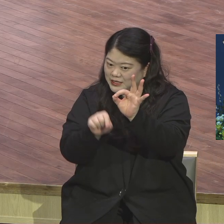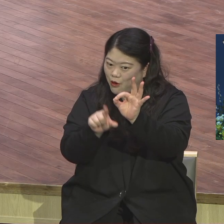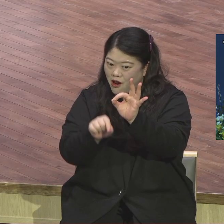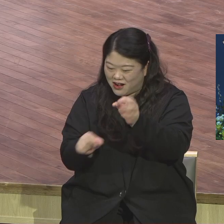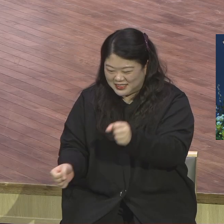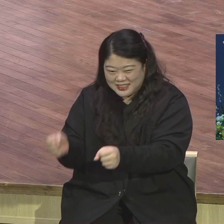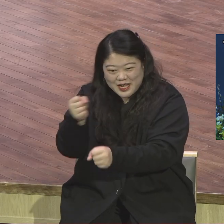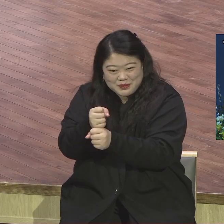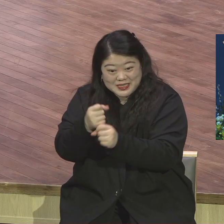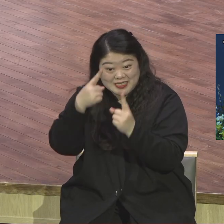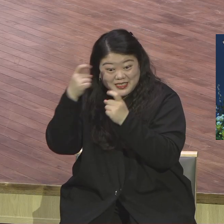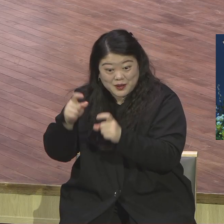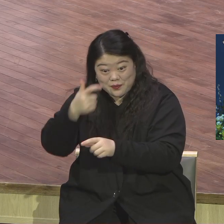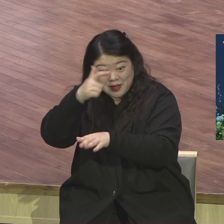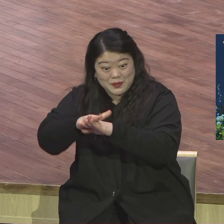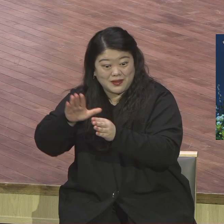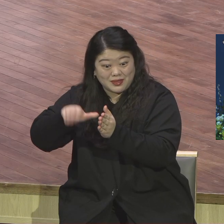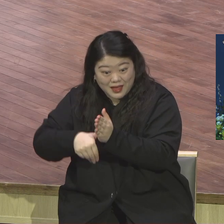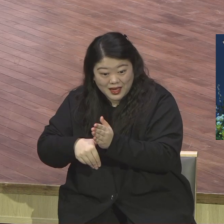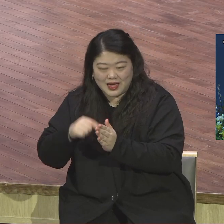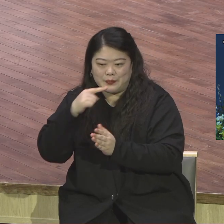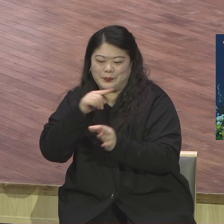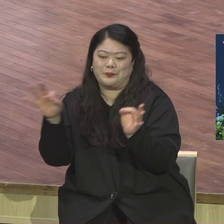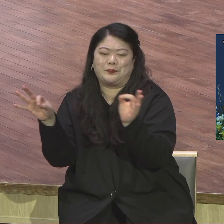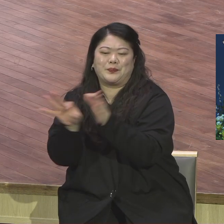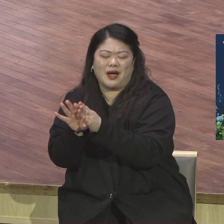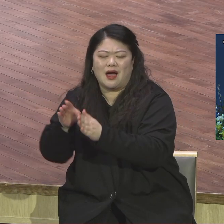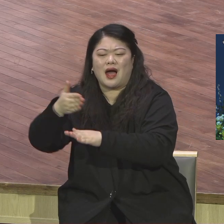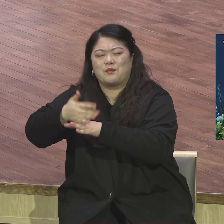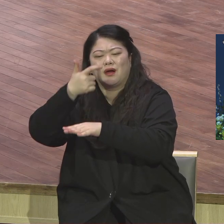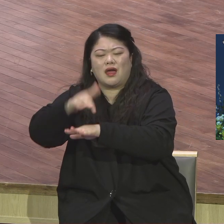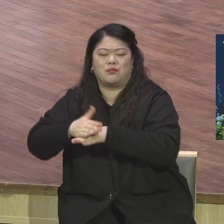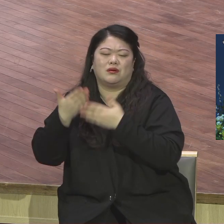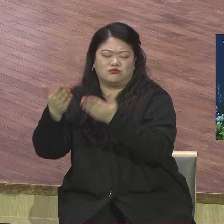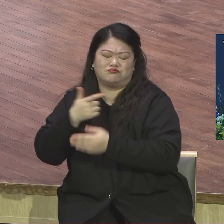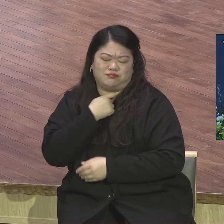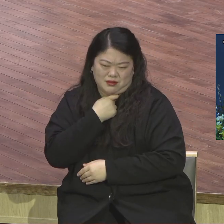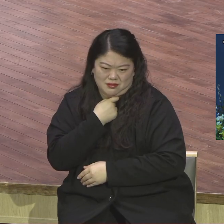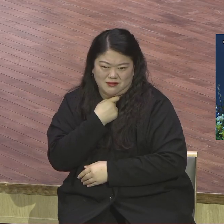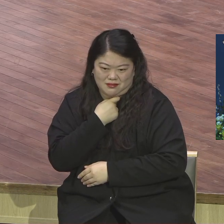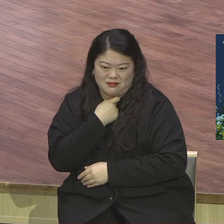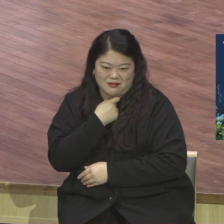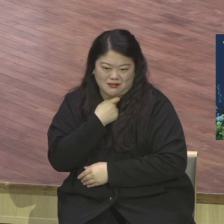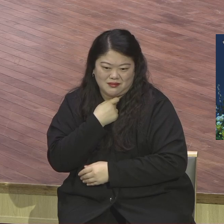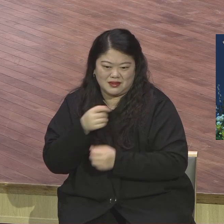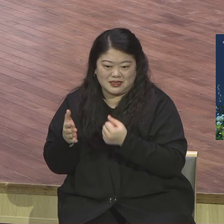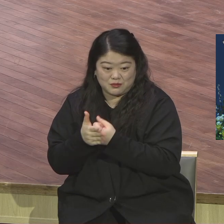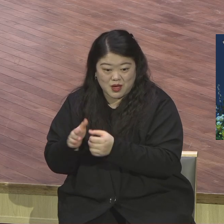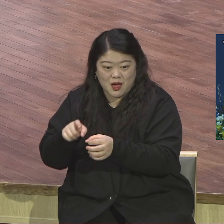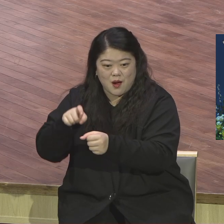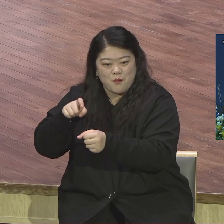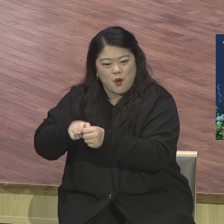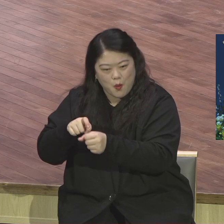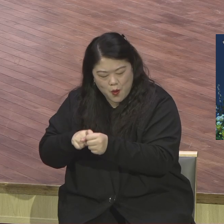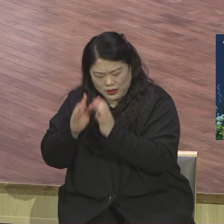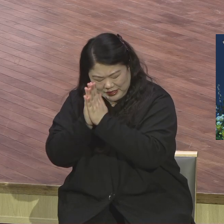것이 당해와 우리 헌당위원회의 사역 목표입니다. 이 헌당위원회가 붙잡은 영적